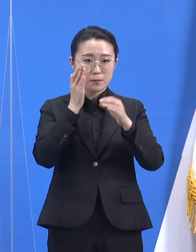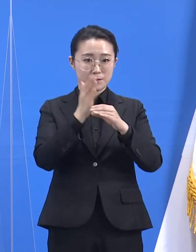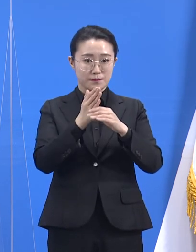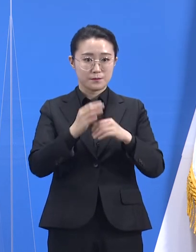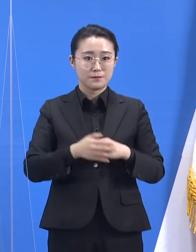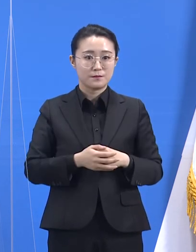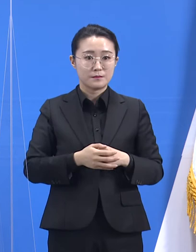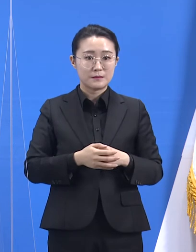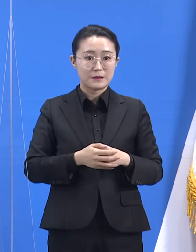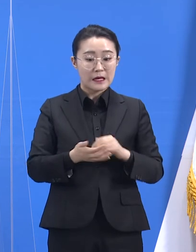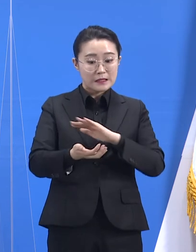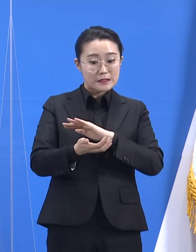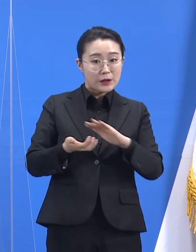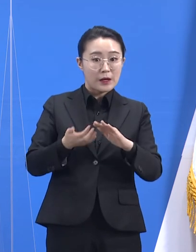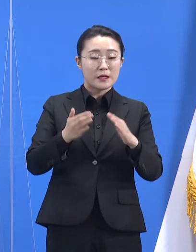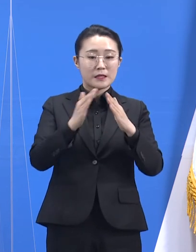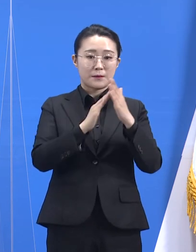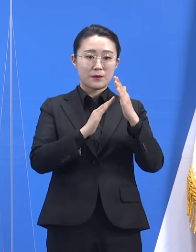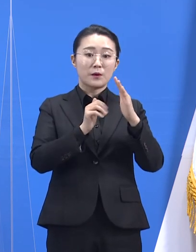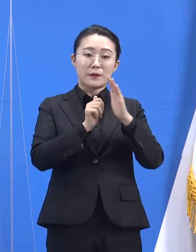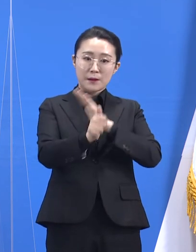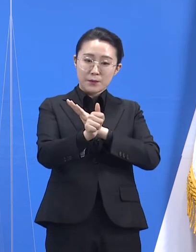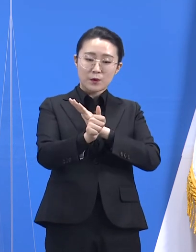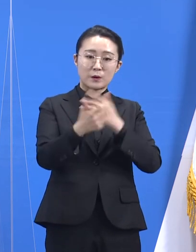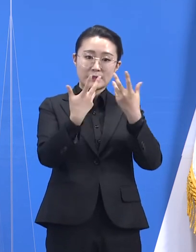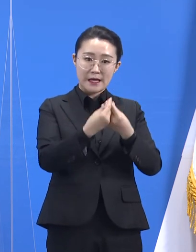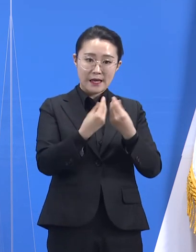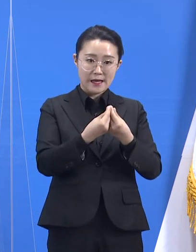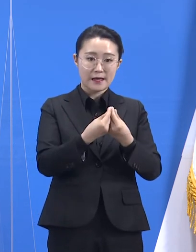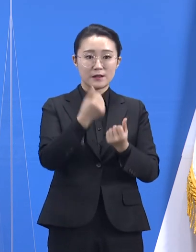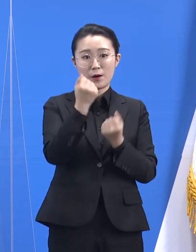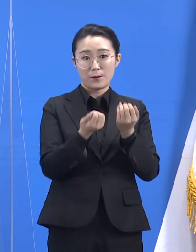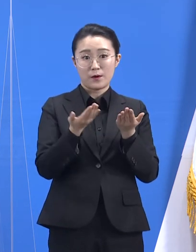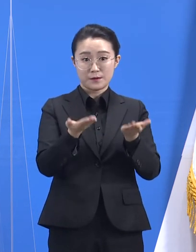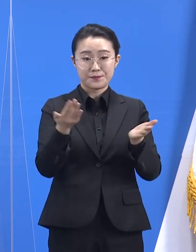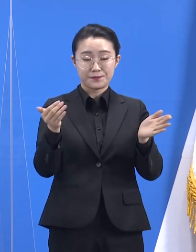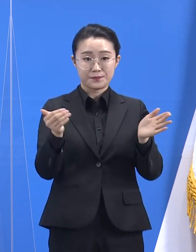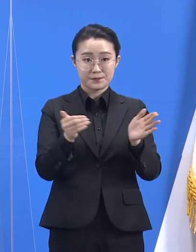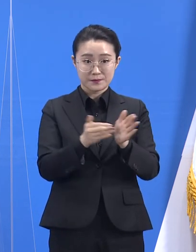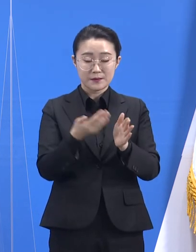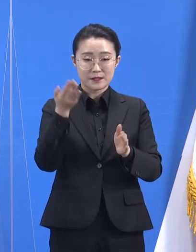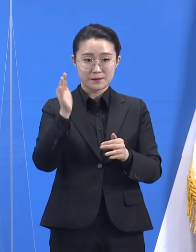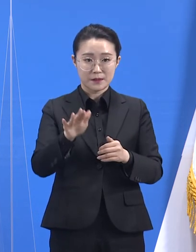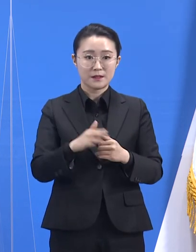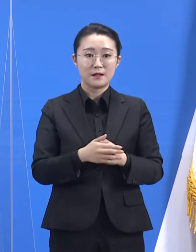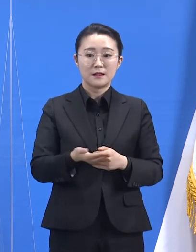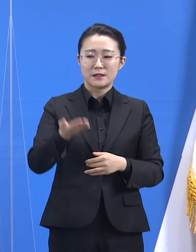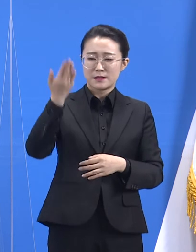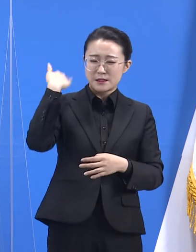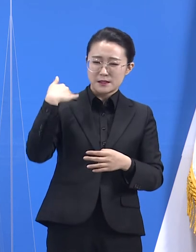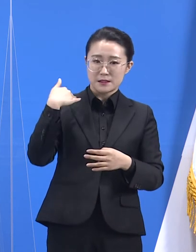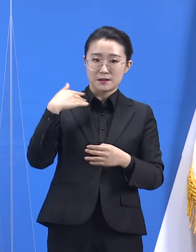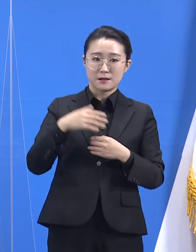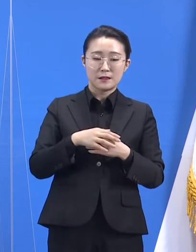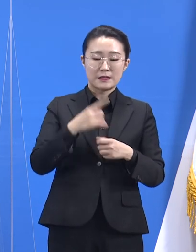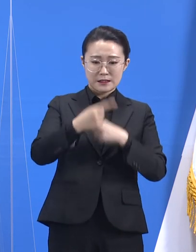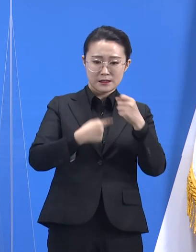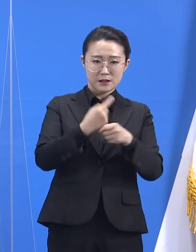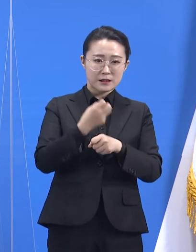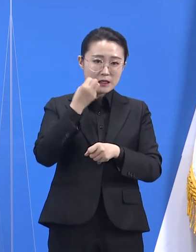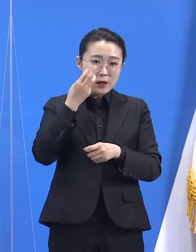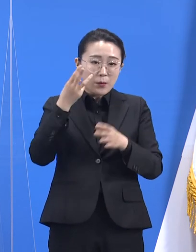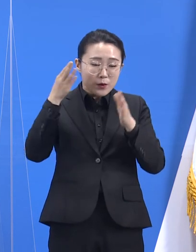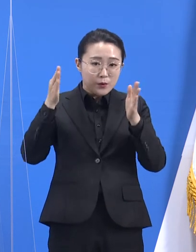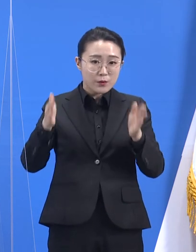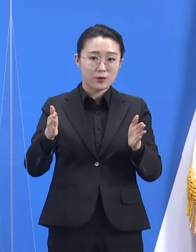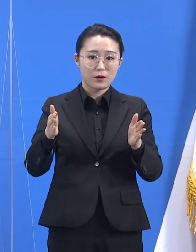두 개를 소개해드렸지만, 지난 1년 3개월 동안 쌓아온 역학조사 결과는 대체로